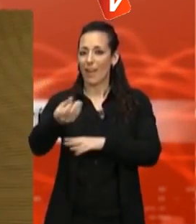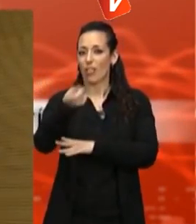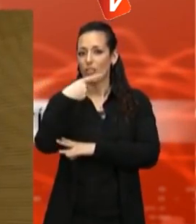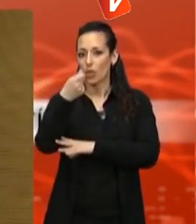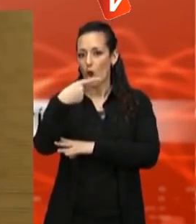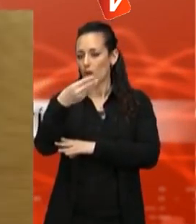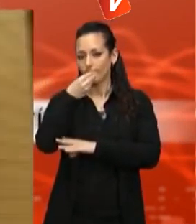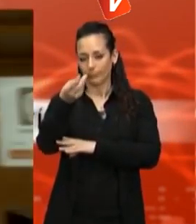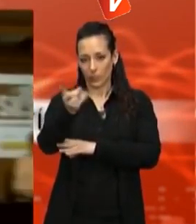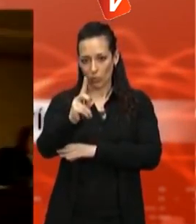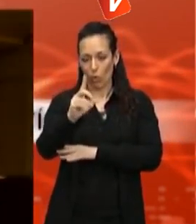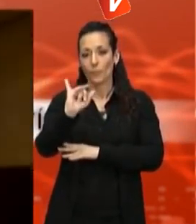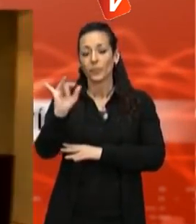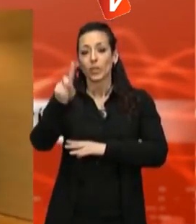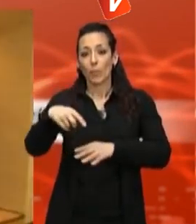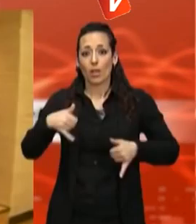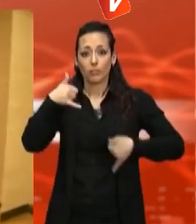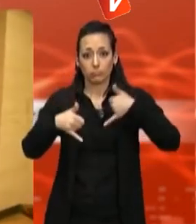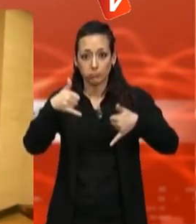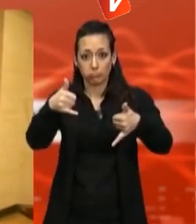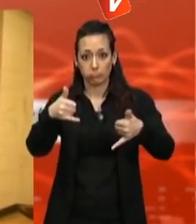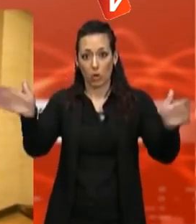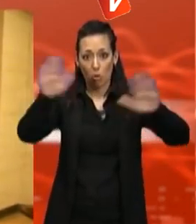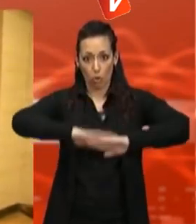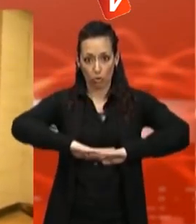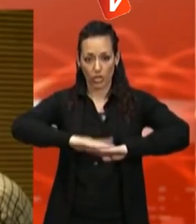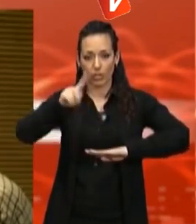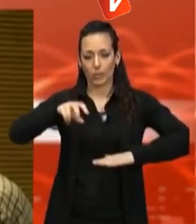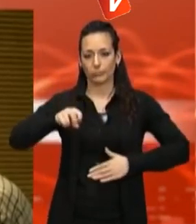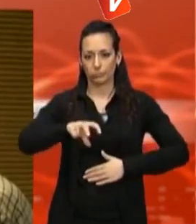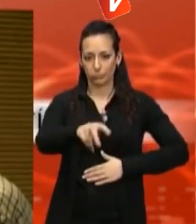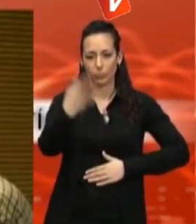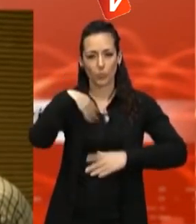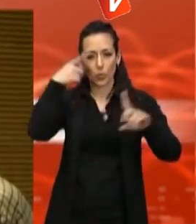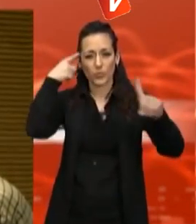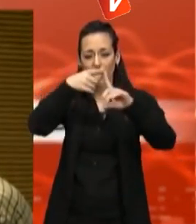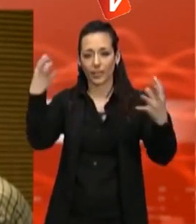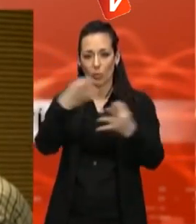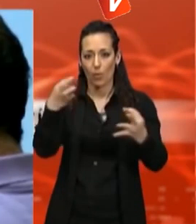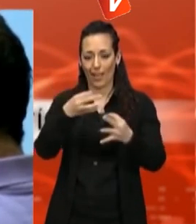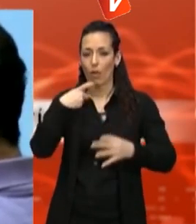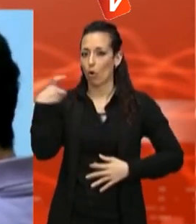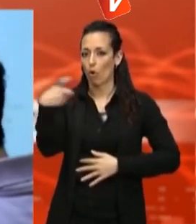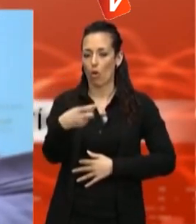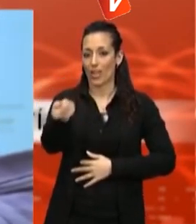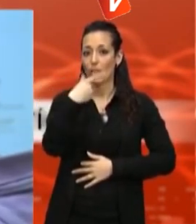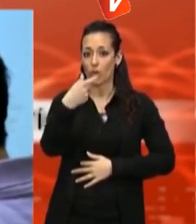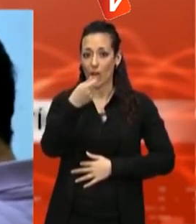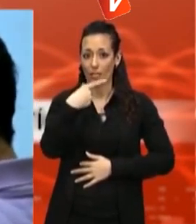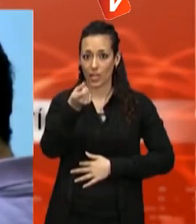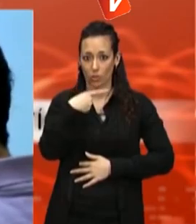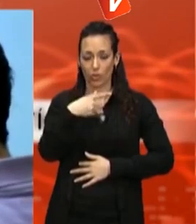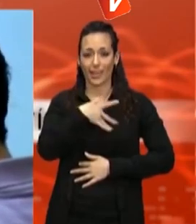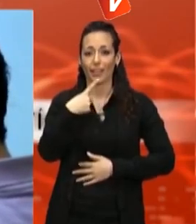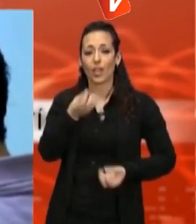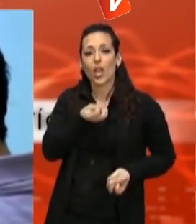sortides amb BTT i una marxa nòrdica nocturna. L'objectiu és lluitar contra la drogadicció, posant l'èmfasi en la demanda, en formar els joves i no